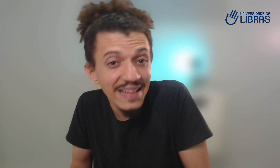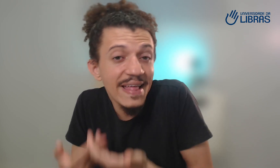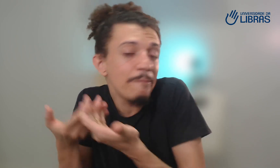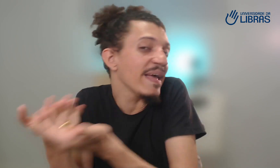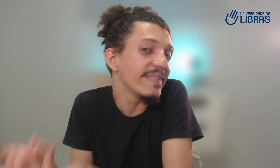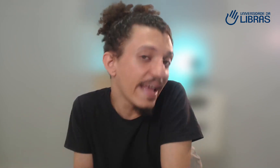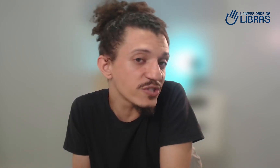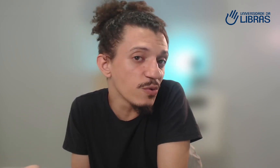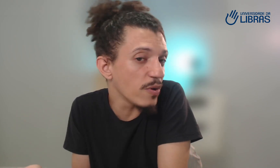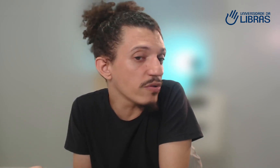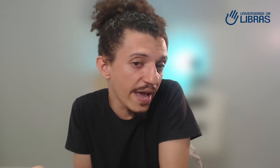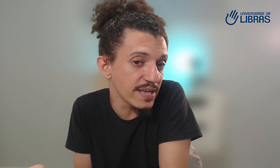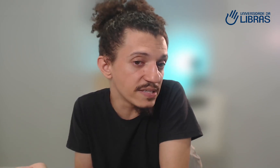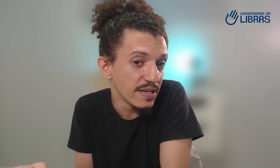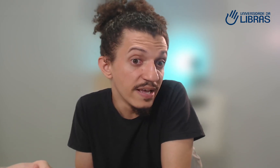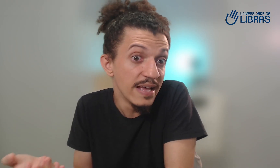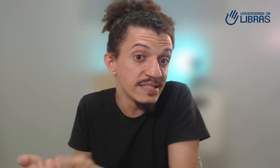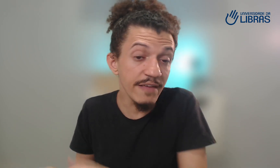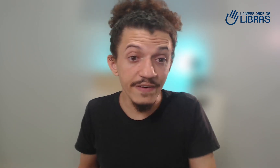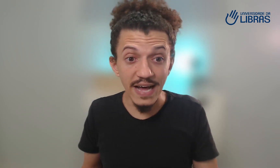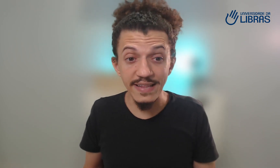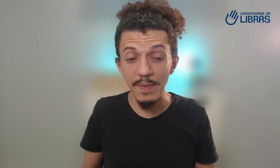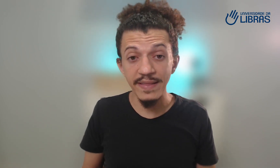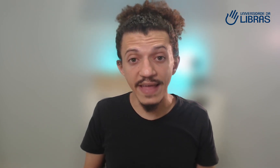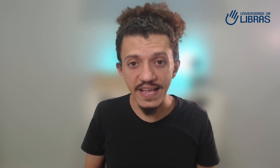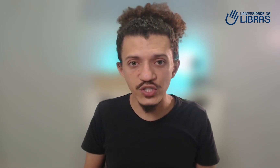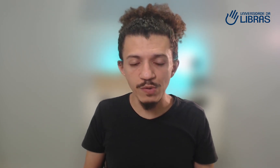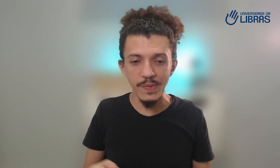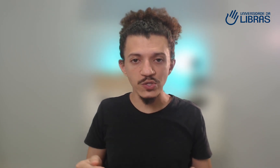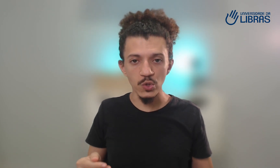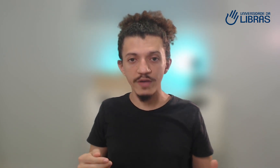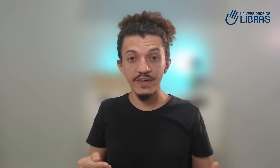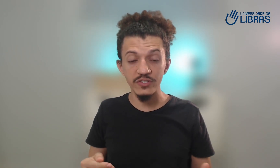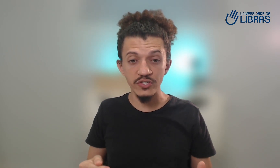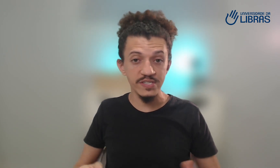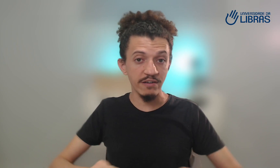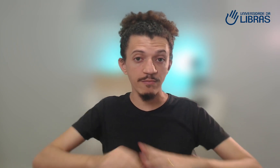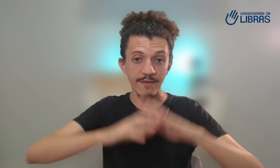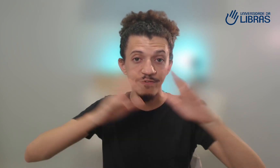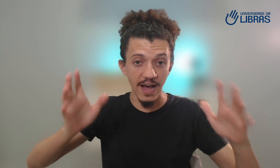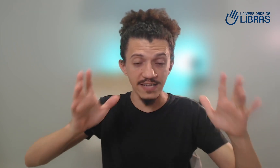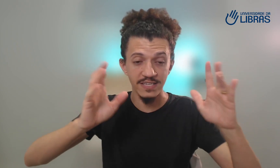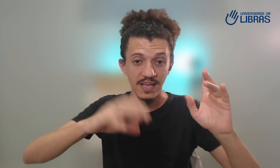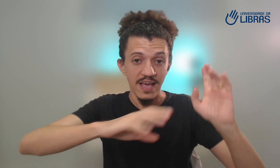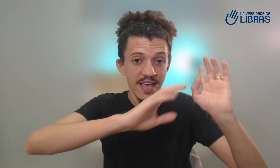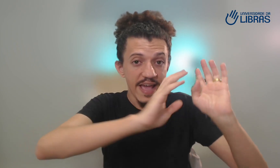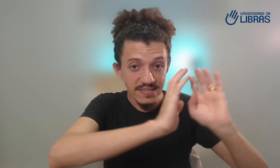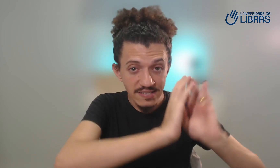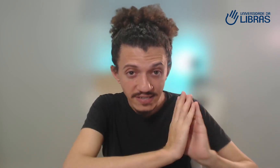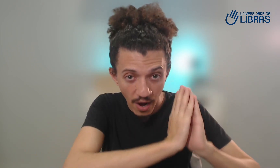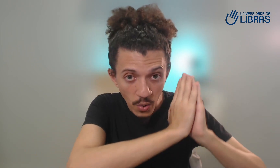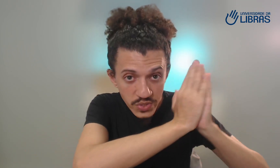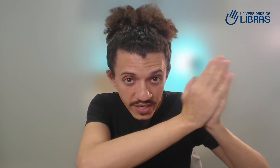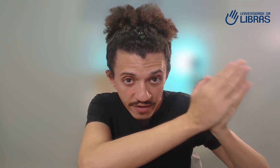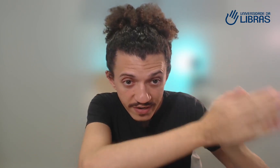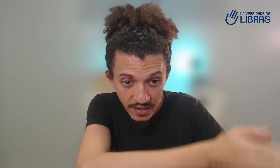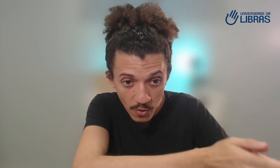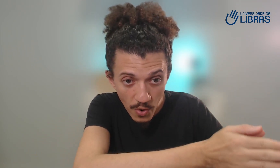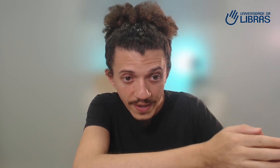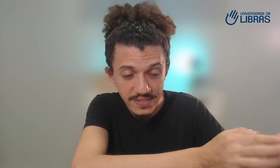dependente do português, sem ficar dependente de uma pessoa que fizeram uma frase, esse sinal significa tal coisa,